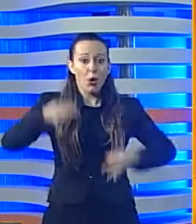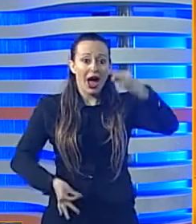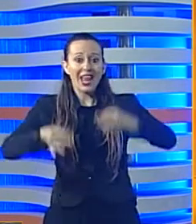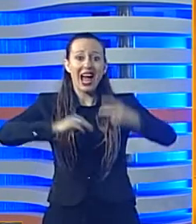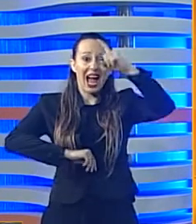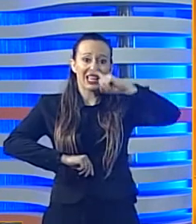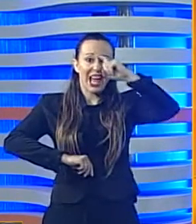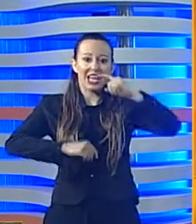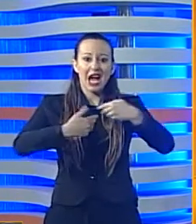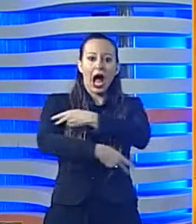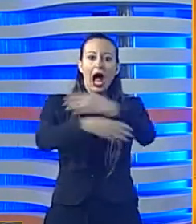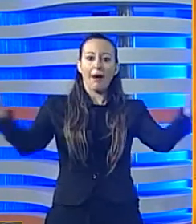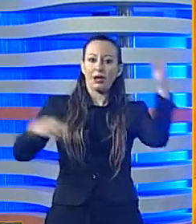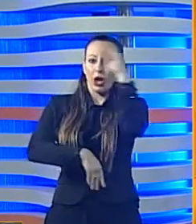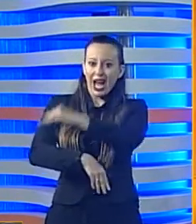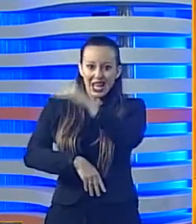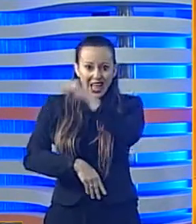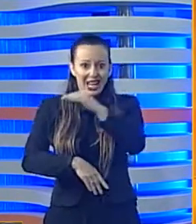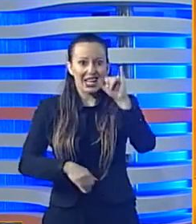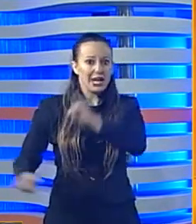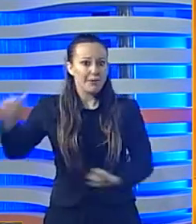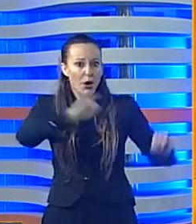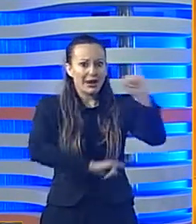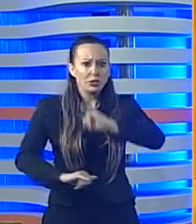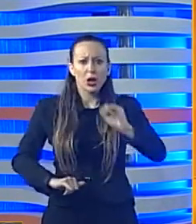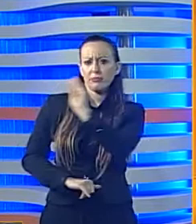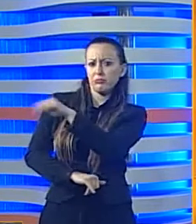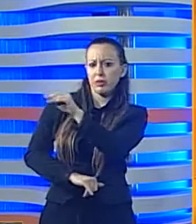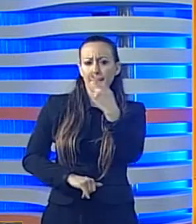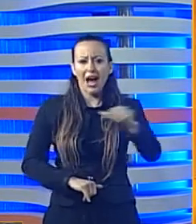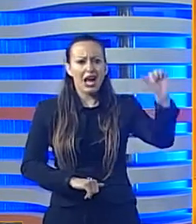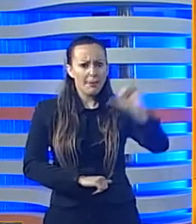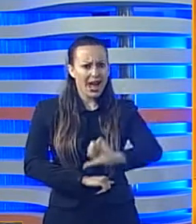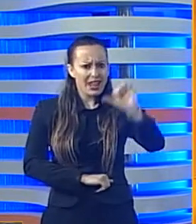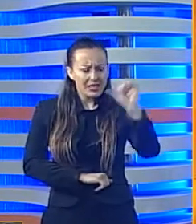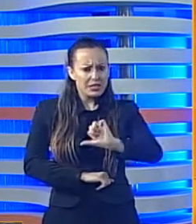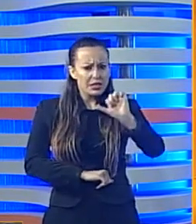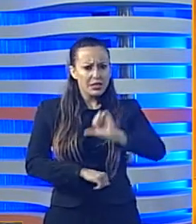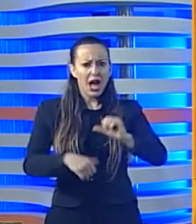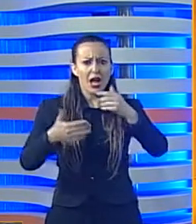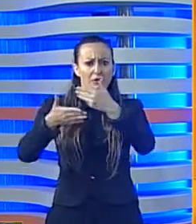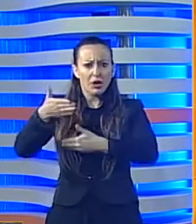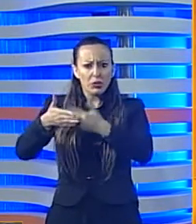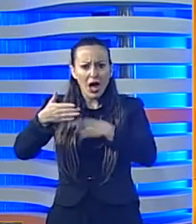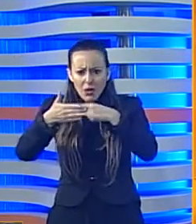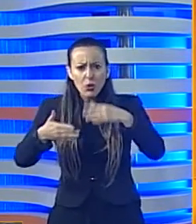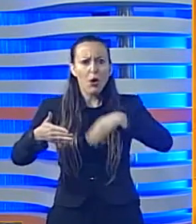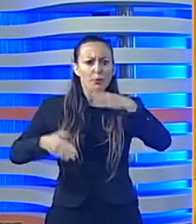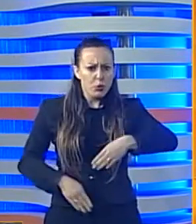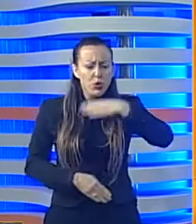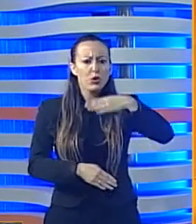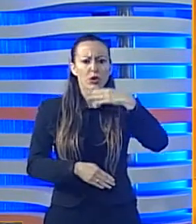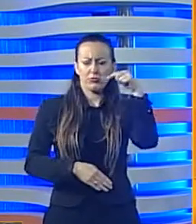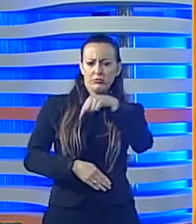La procura di Catania ha aperto un'inchiesta sui rifornimenti di benzina delle